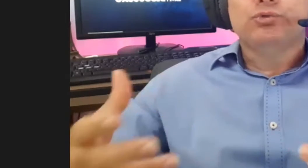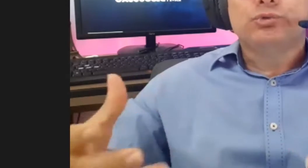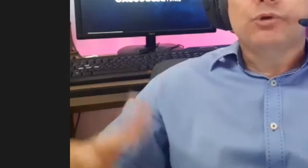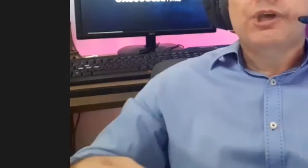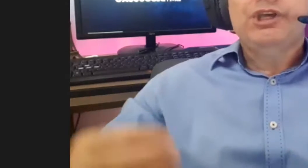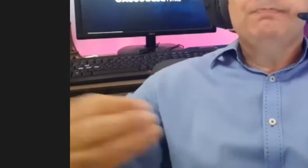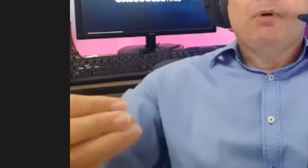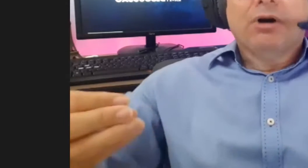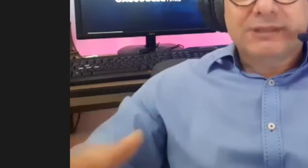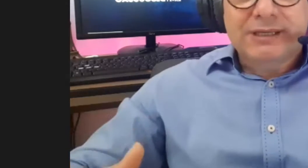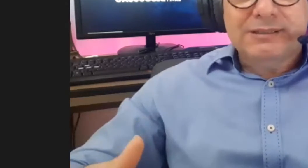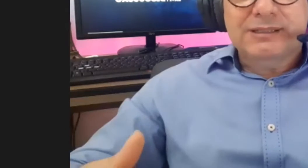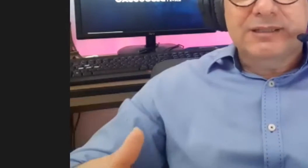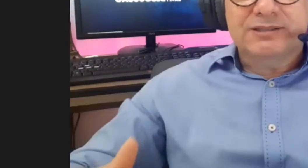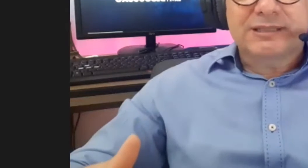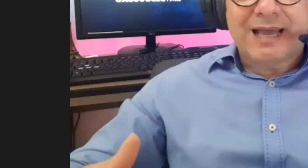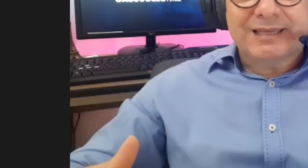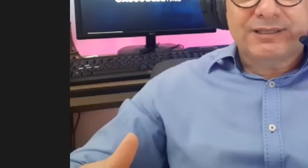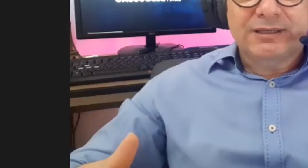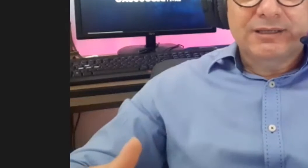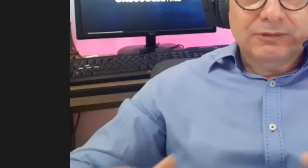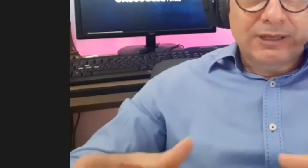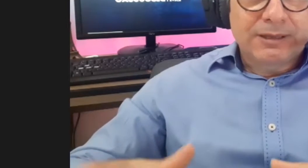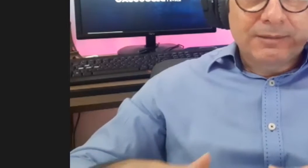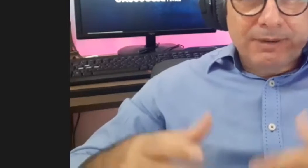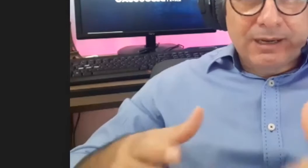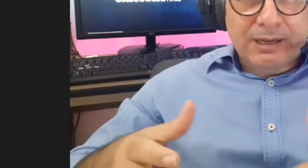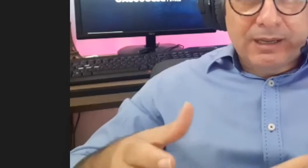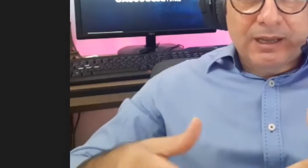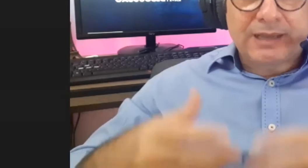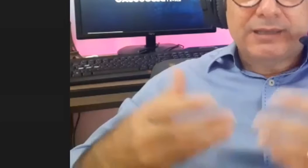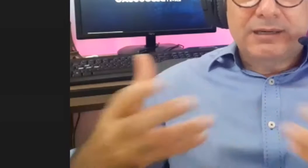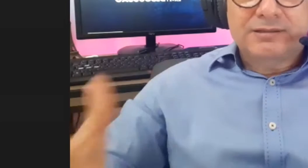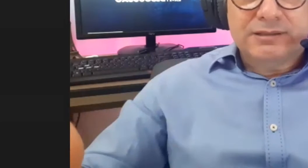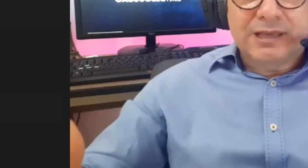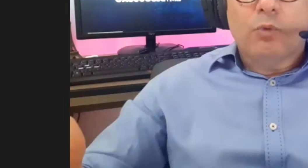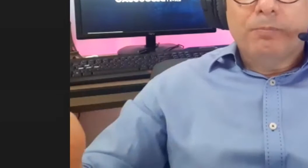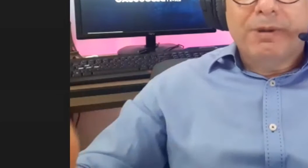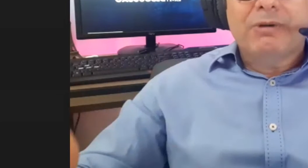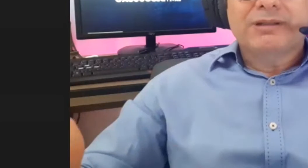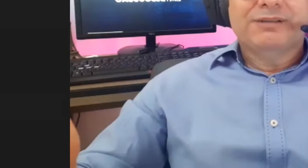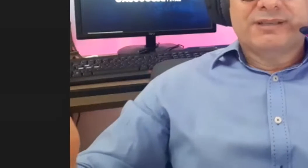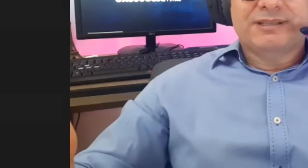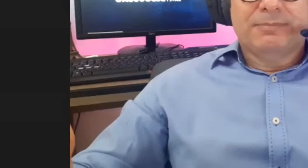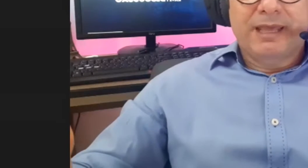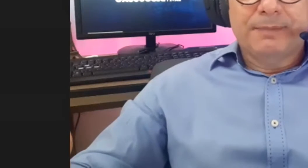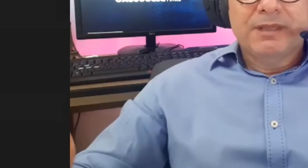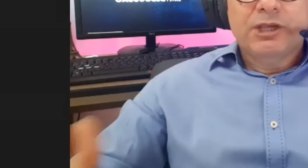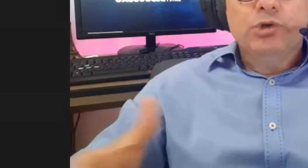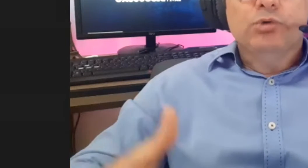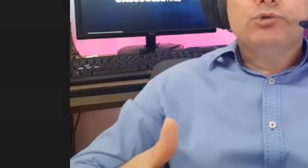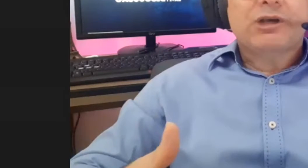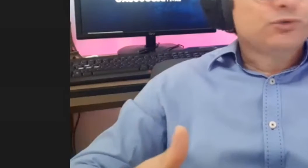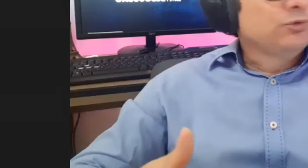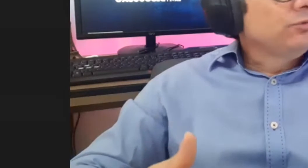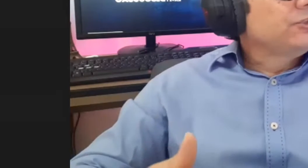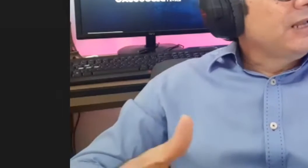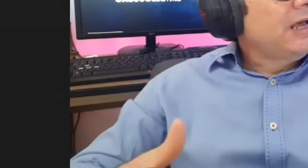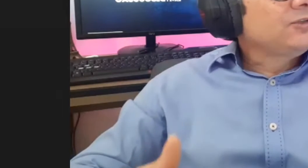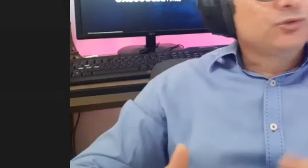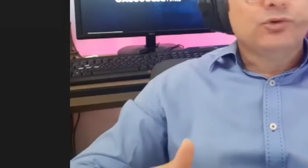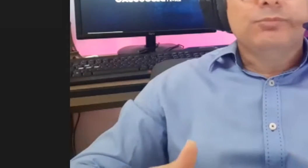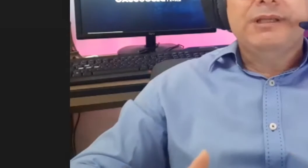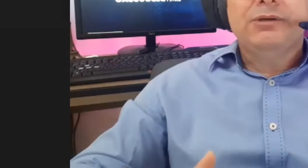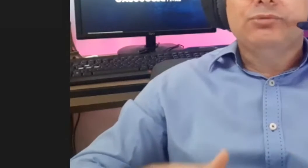mais um assunto importante de destaque para aqueles que acompanham a TV Assembleia e hoje o